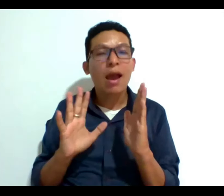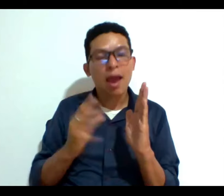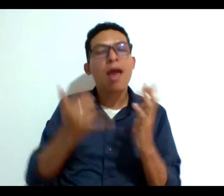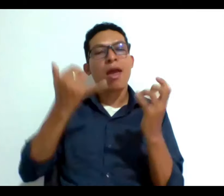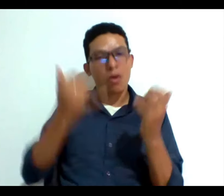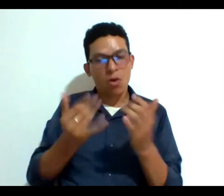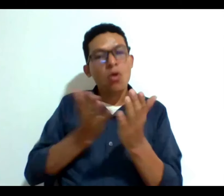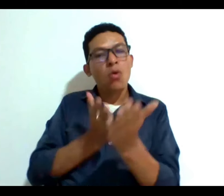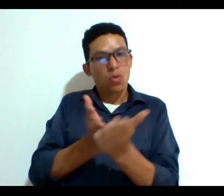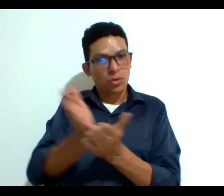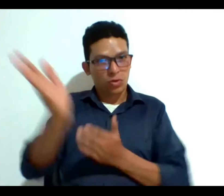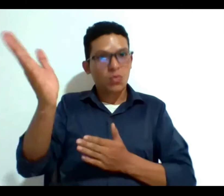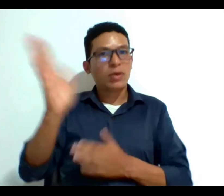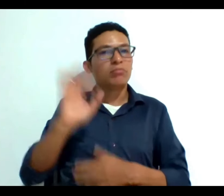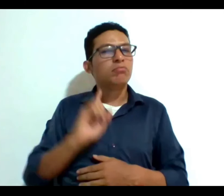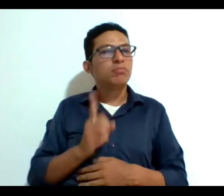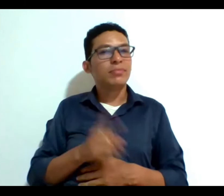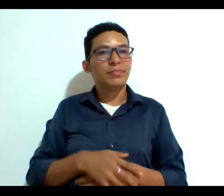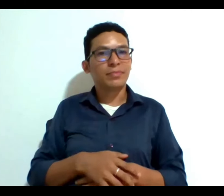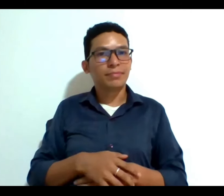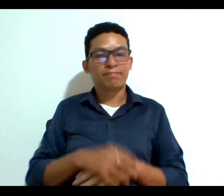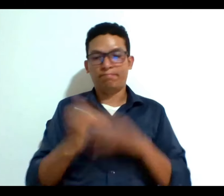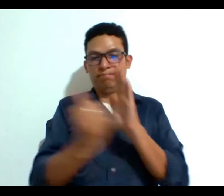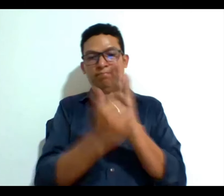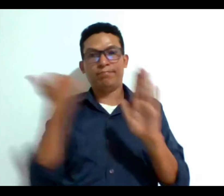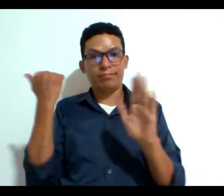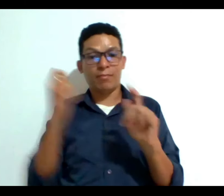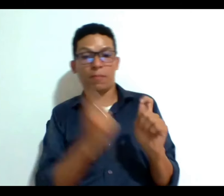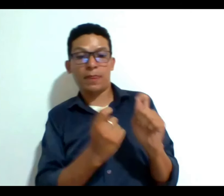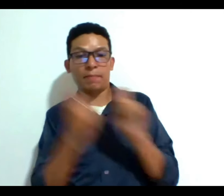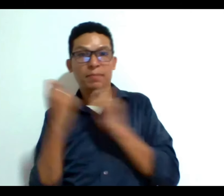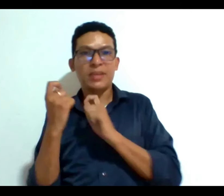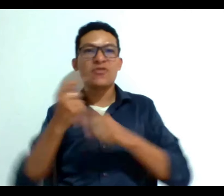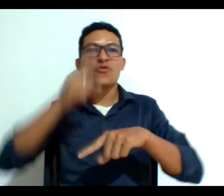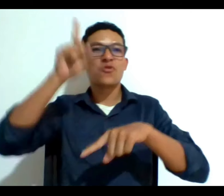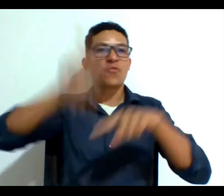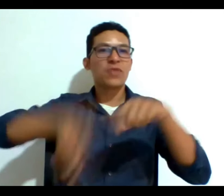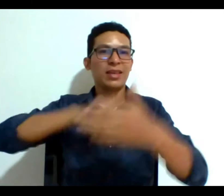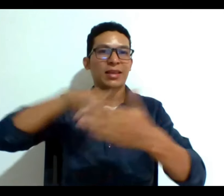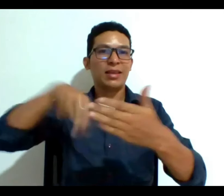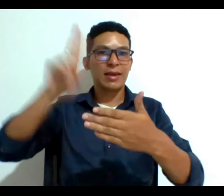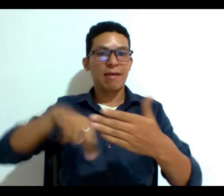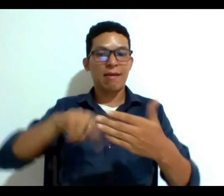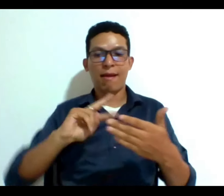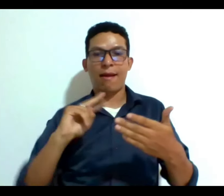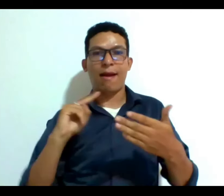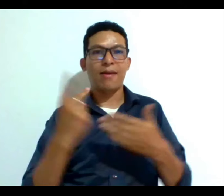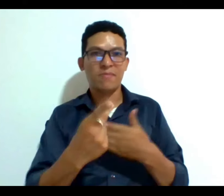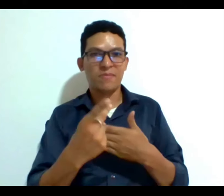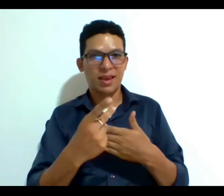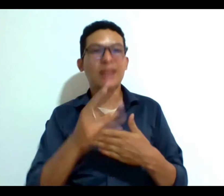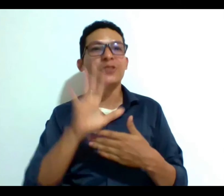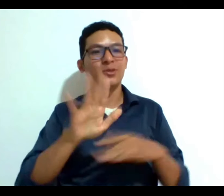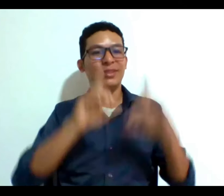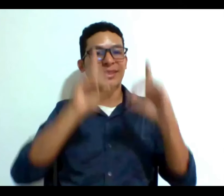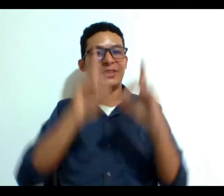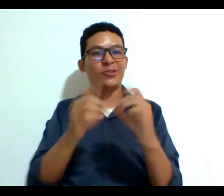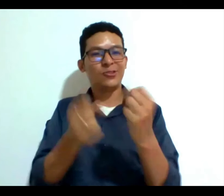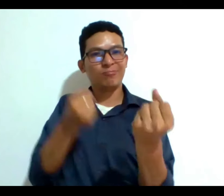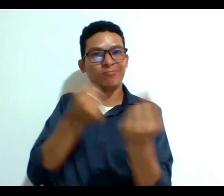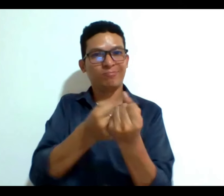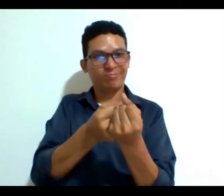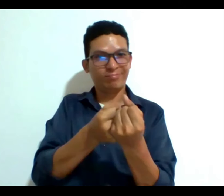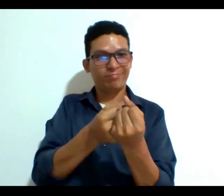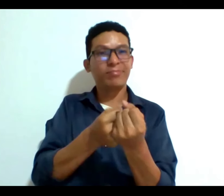vigente esa ley elimina la medida de la interdicción y transita este modelo de toma de decisiones con apoyos entonces quería dar ese